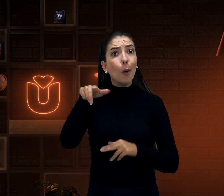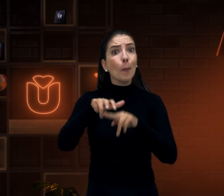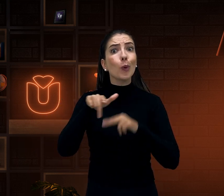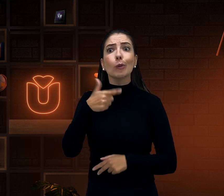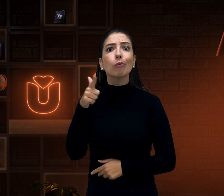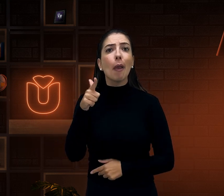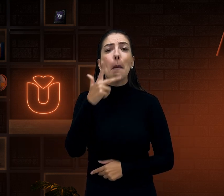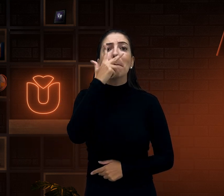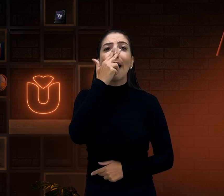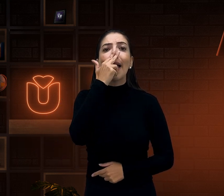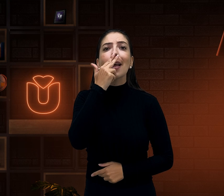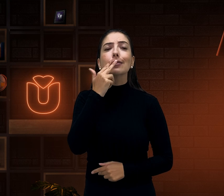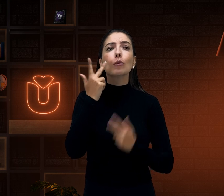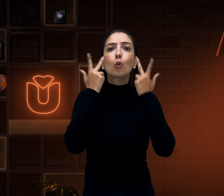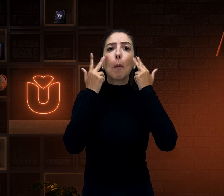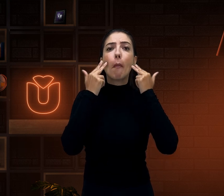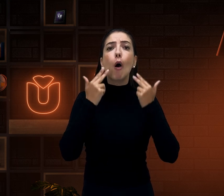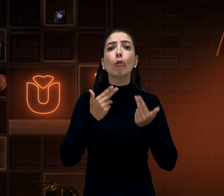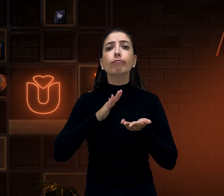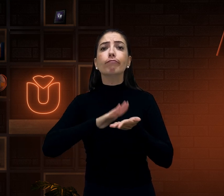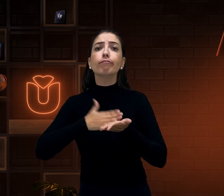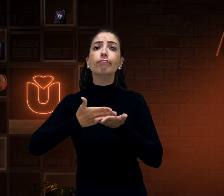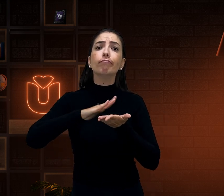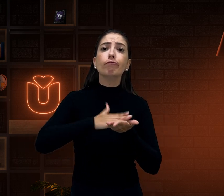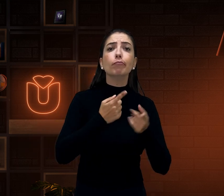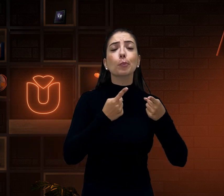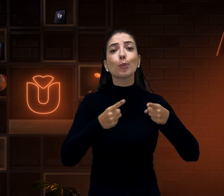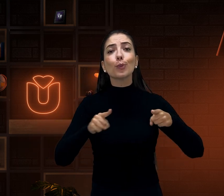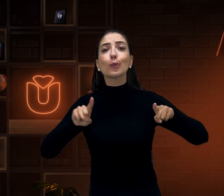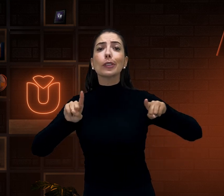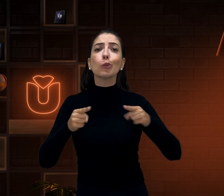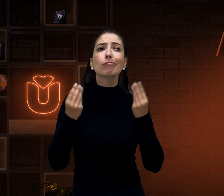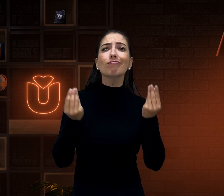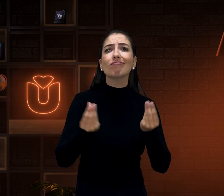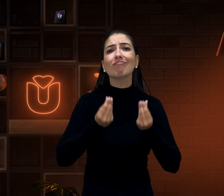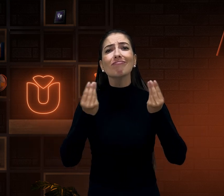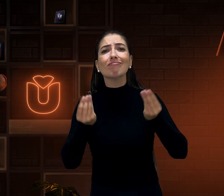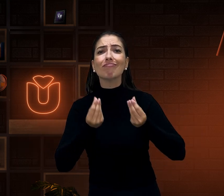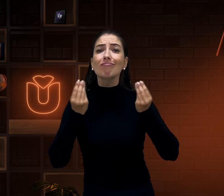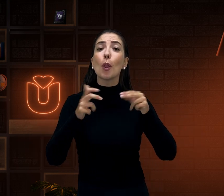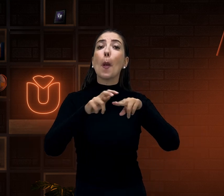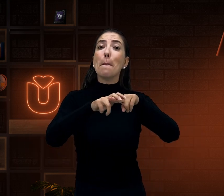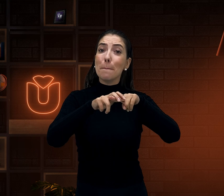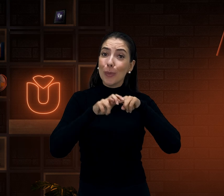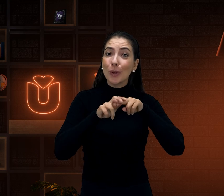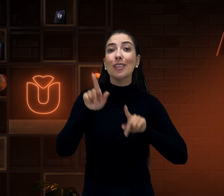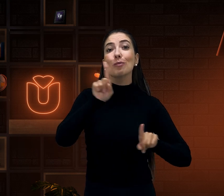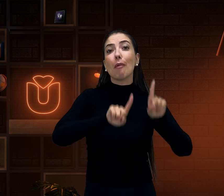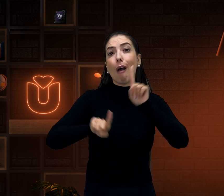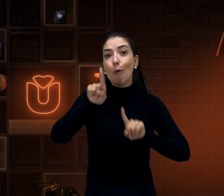Por isso que tem uns que gostam e outros que não. E aí sentem falta disso. Por isso,